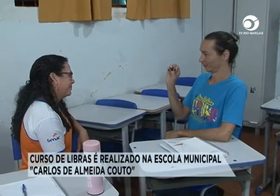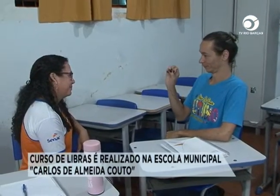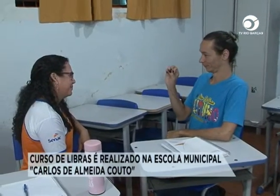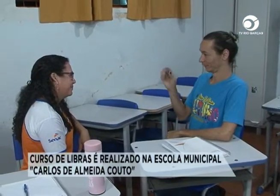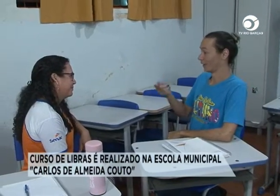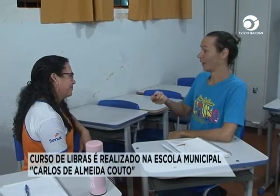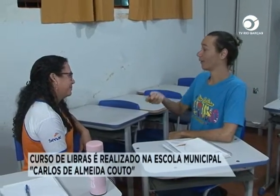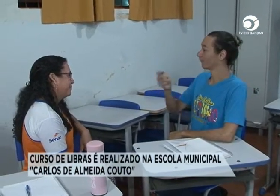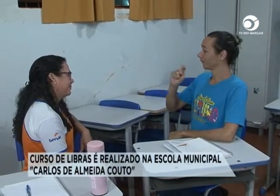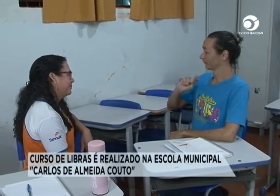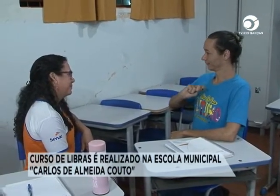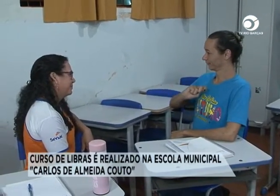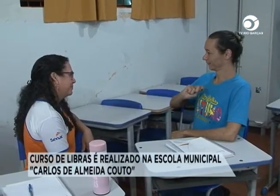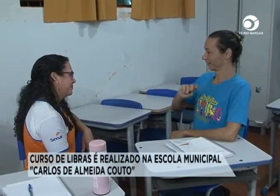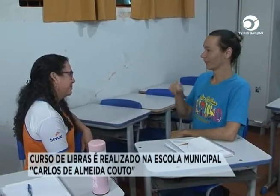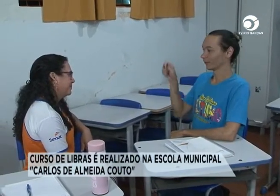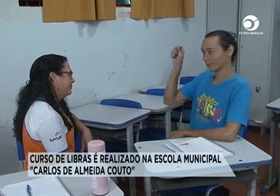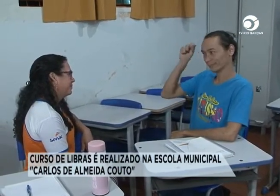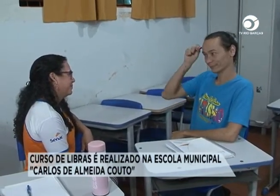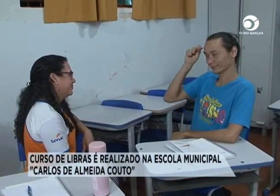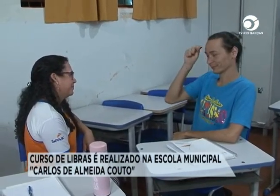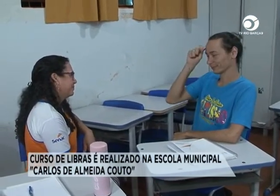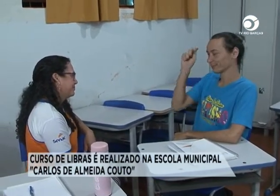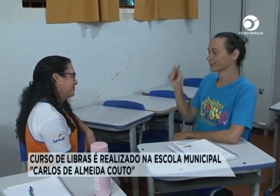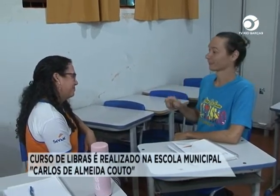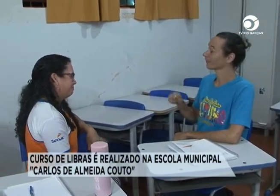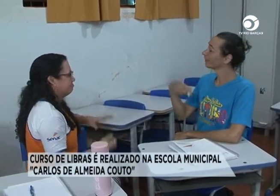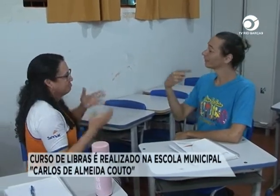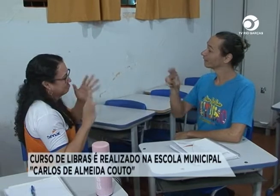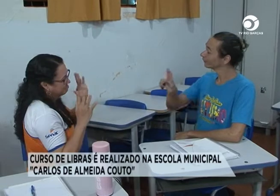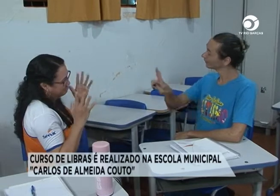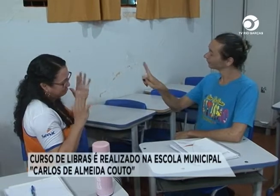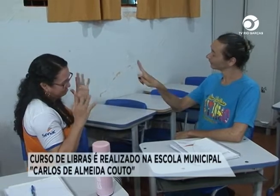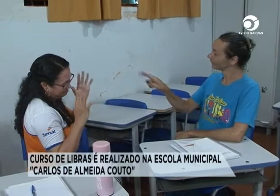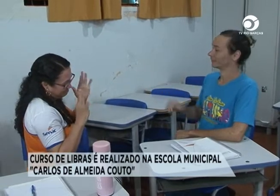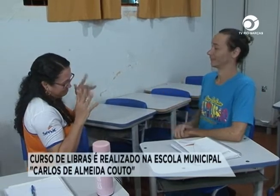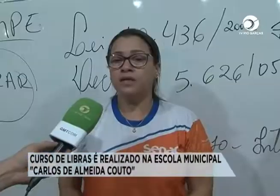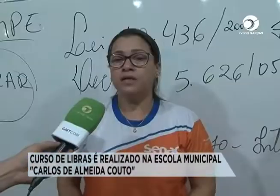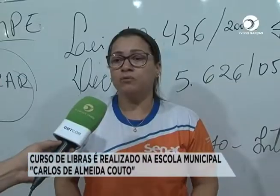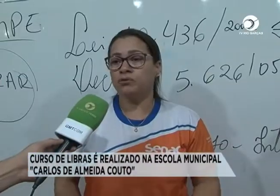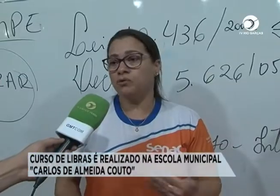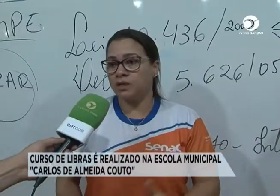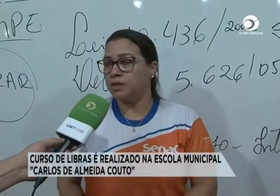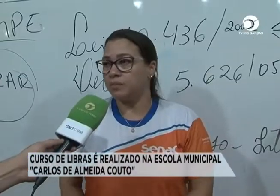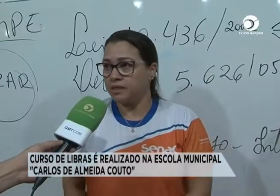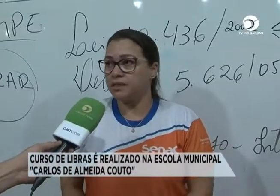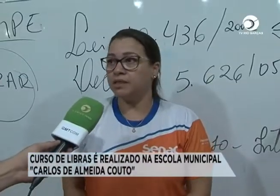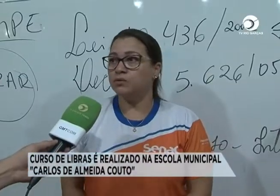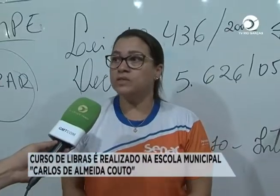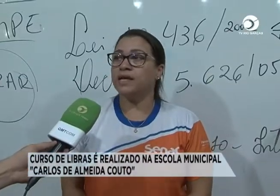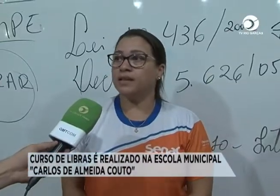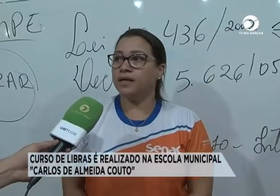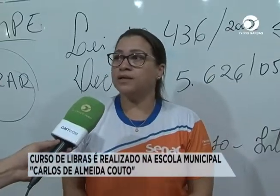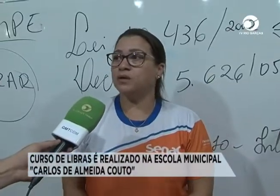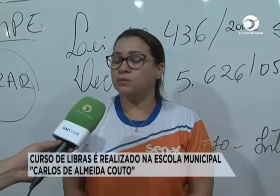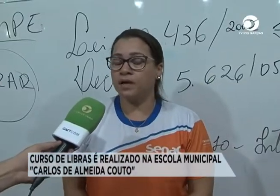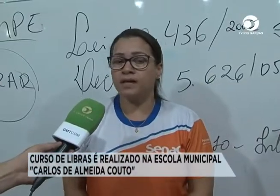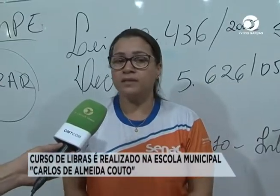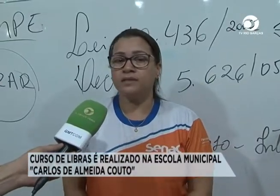eles é que cuidaram de toda essa parte. Então o Senac entrou em contato comigo, então eu estou aqui representando o Senac em Alto Garças,